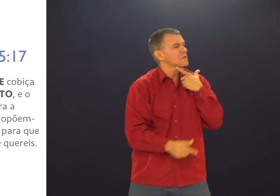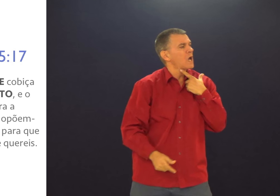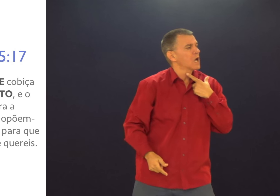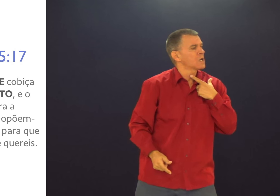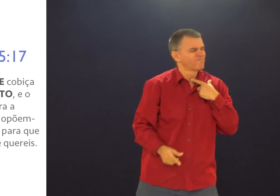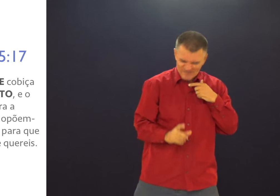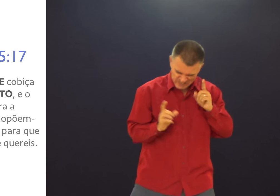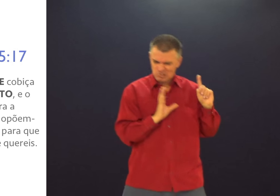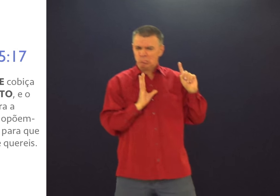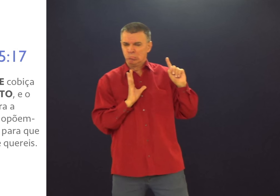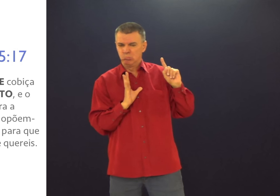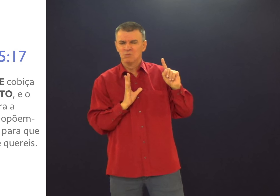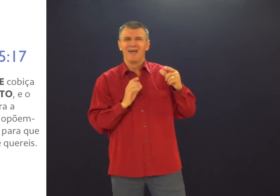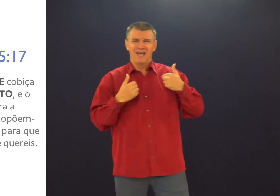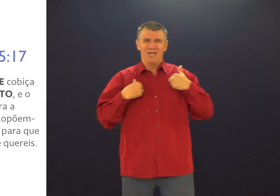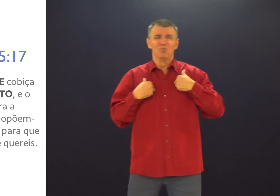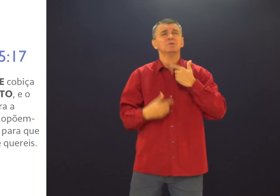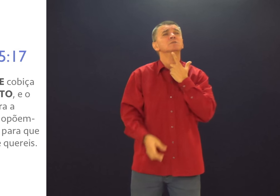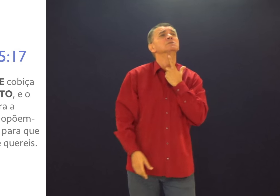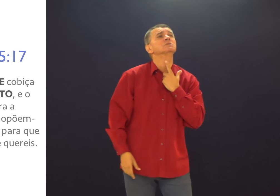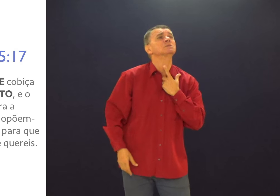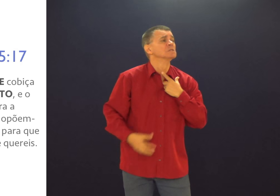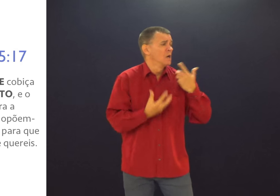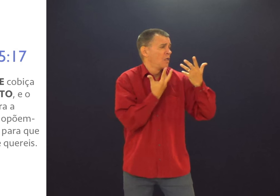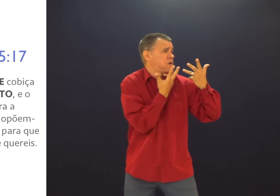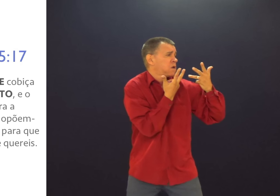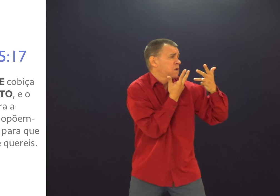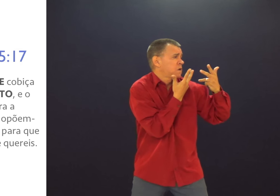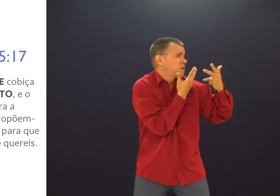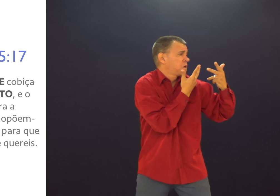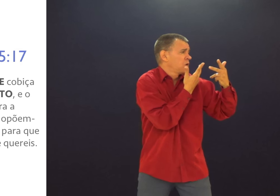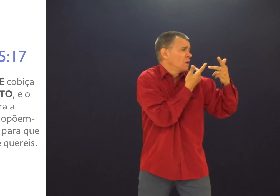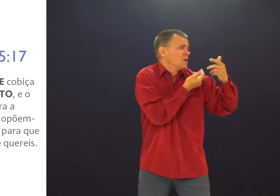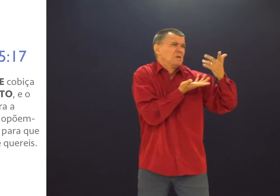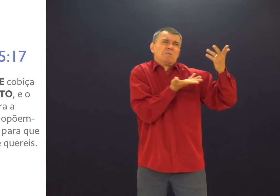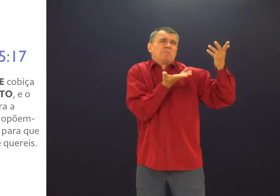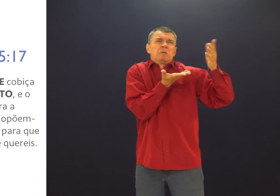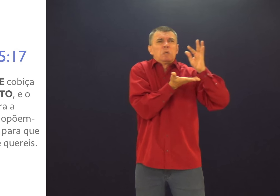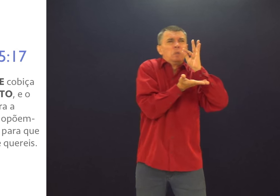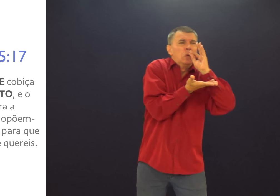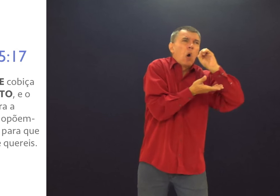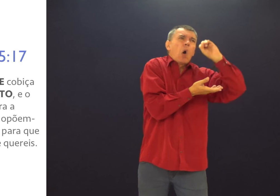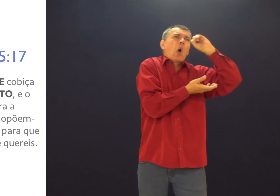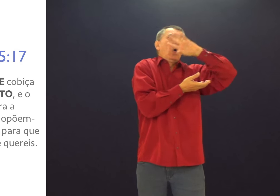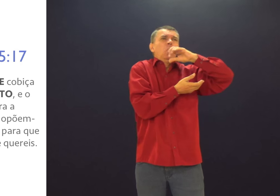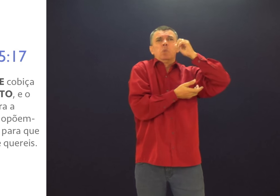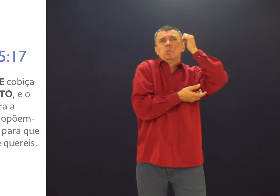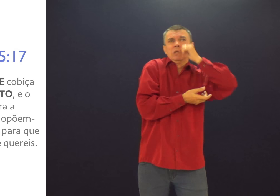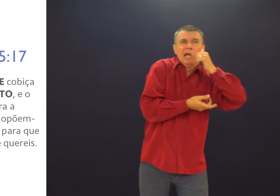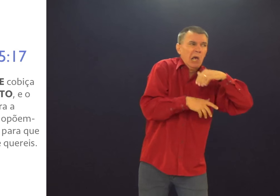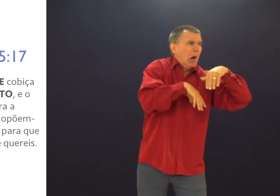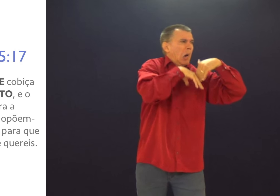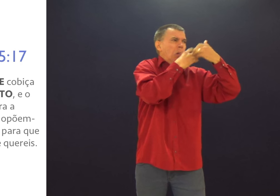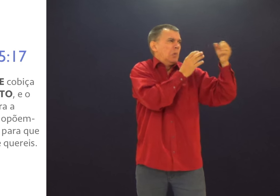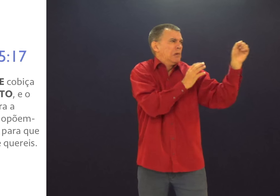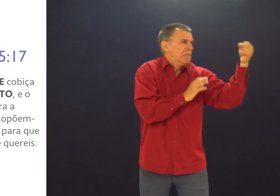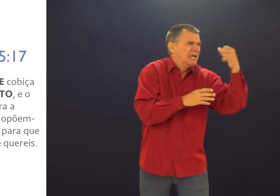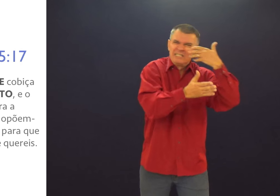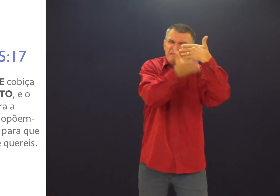Porque todos nós temos desenhos, nos sentimos tentados, atraídos. Isso acontece com todos. Pode ser por uma